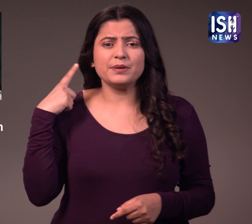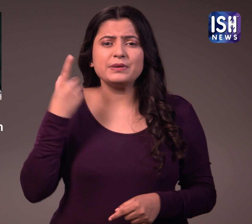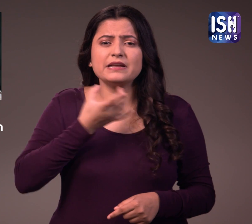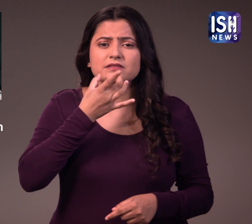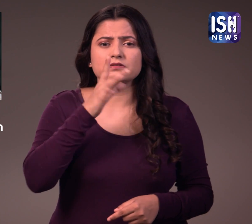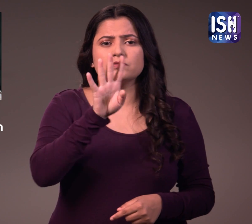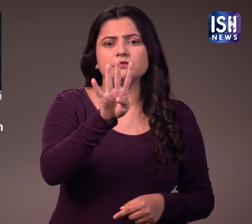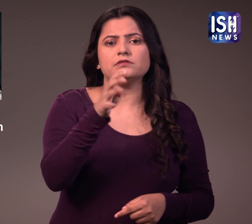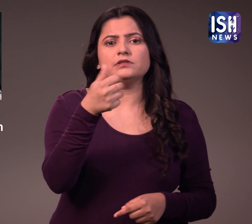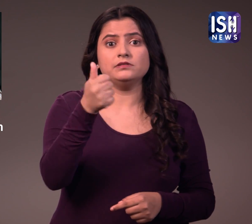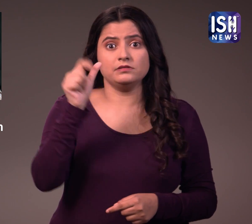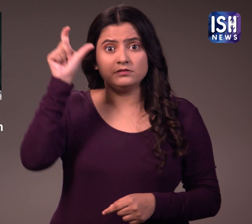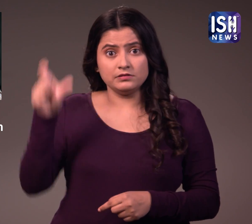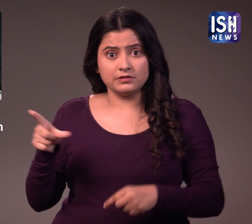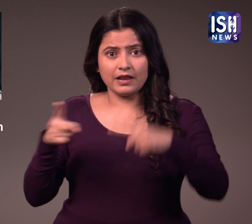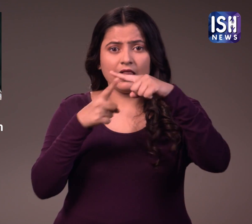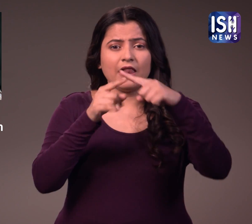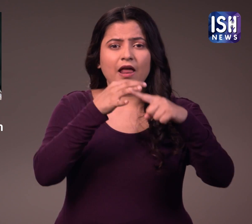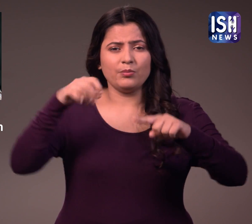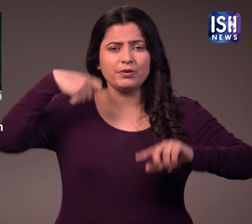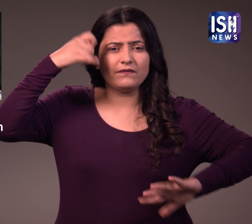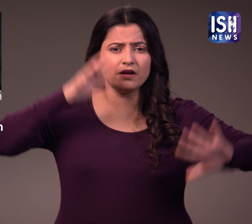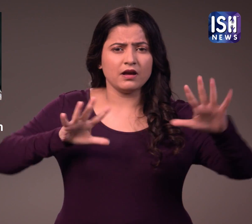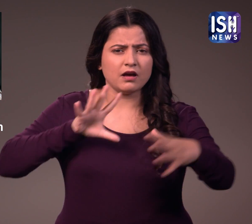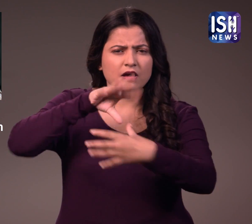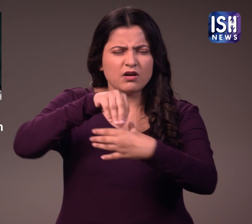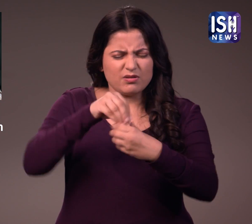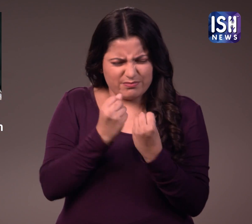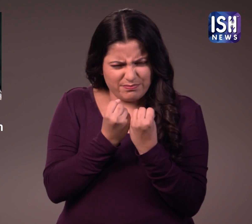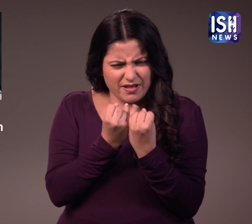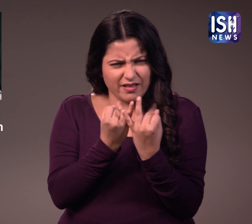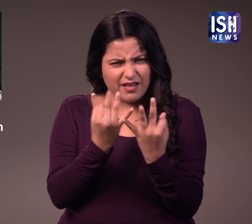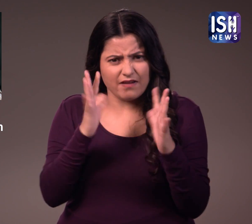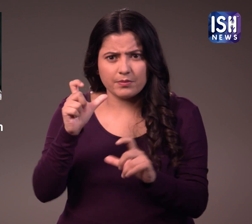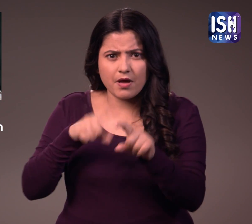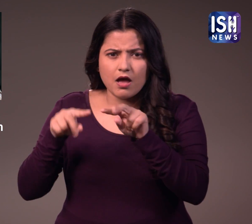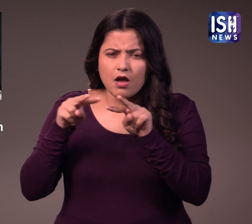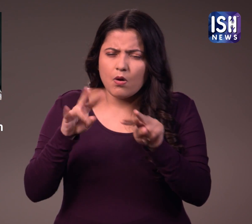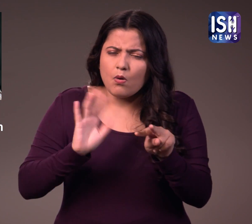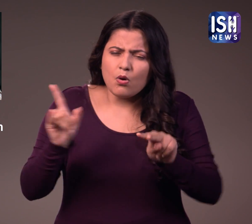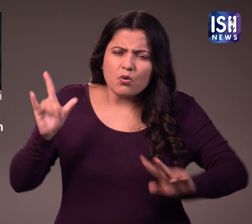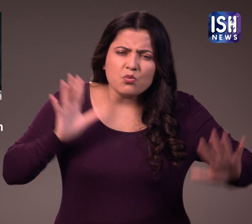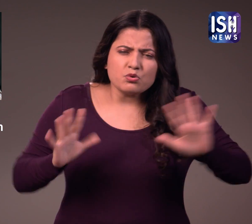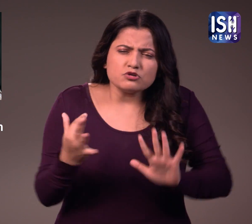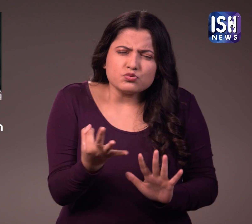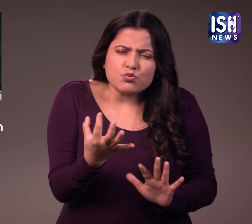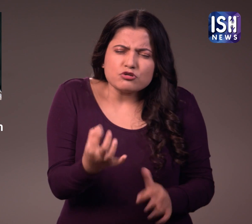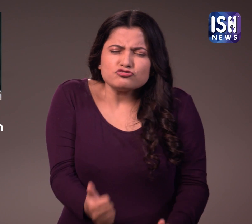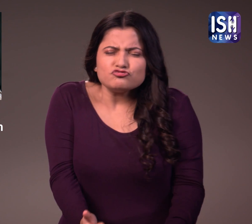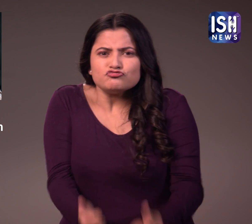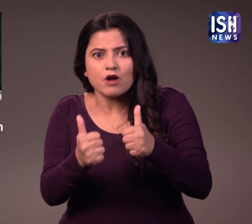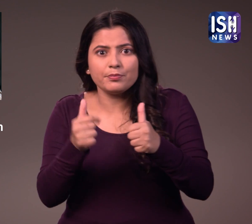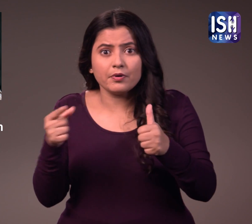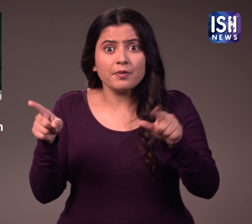46 वर्शियर ने कई तेलिगू फिल्मों में अभिने किया है और अपनी कला के लिए बहुत प्रशंचा प्राप्त की है